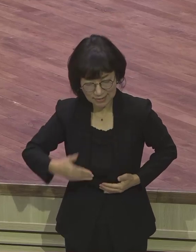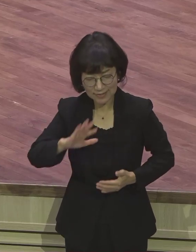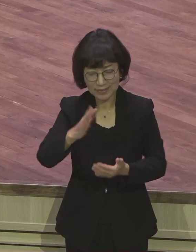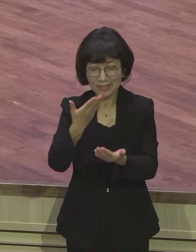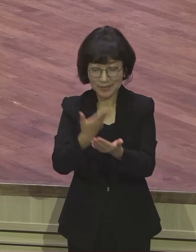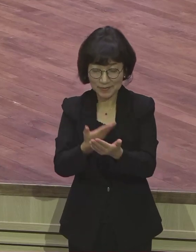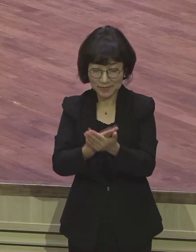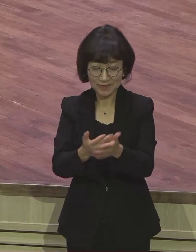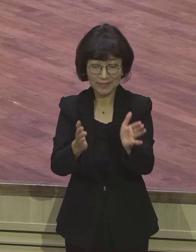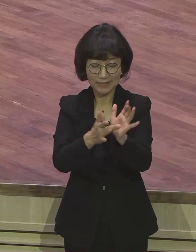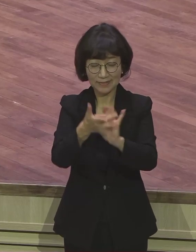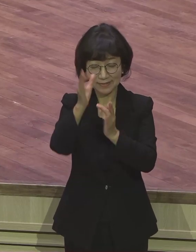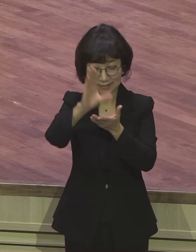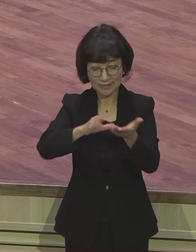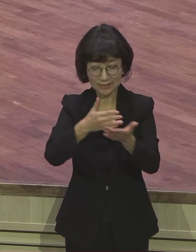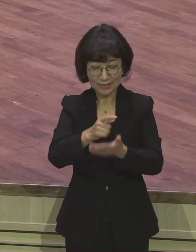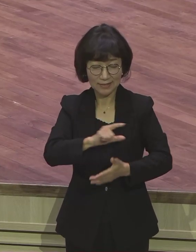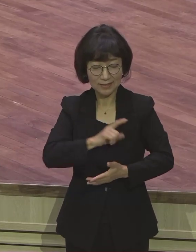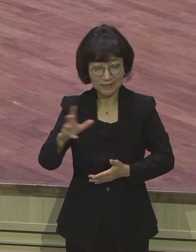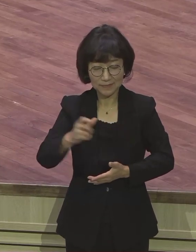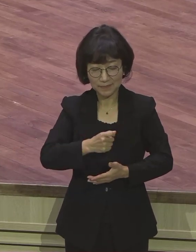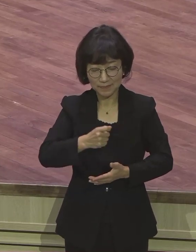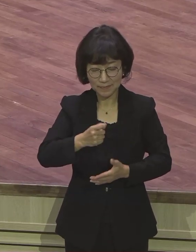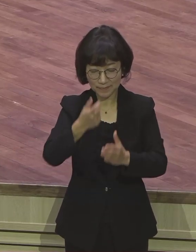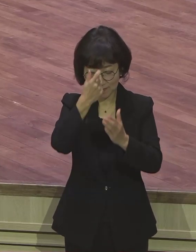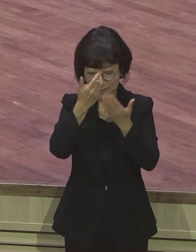예수께서는 받도록 기도합니다 아멘